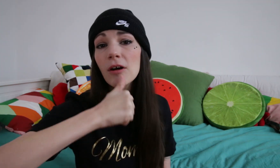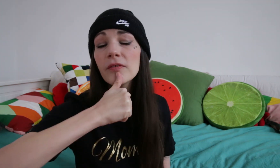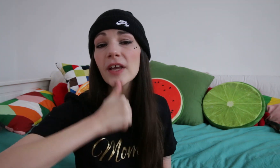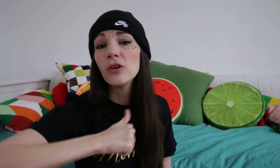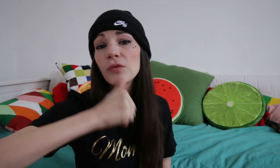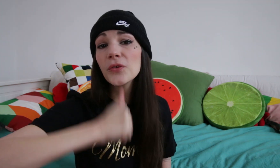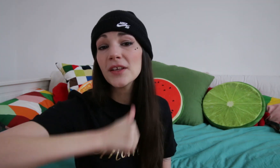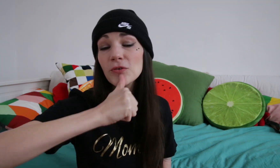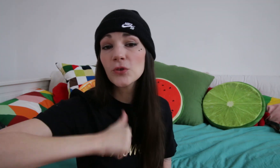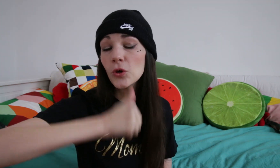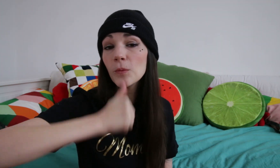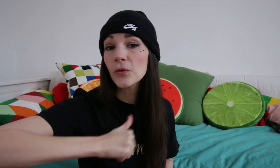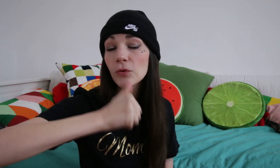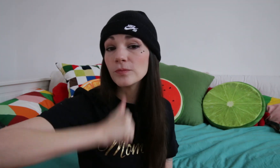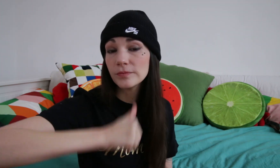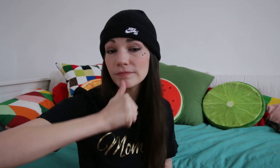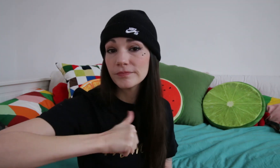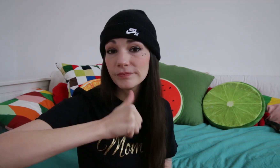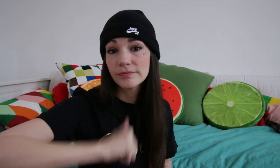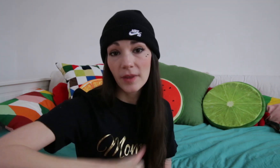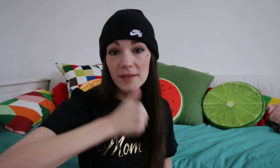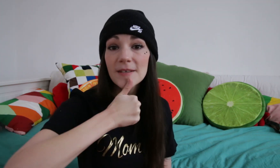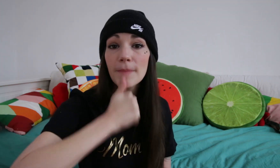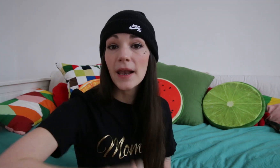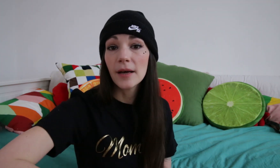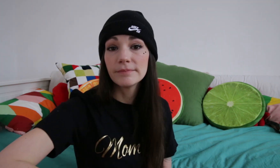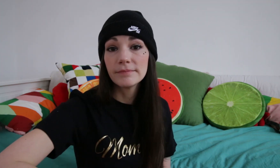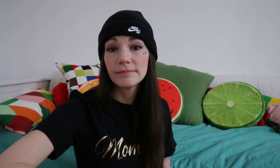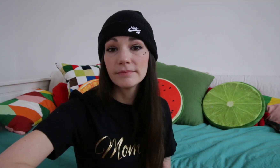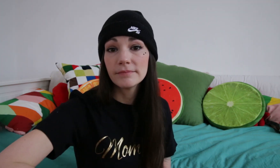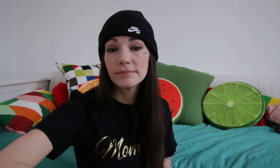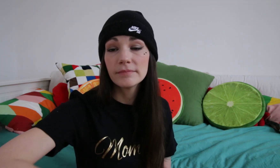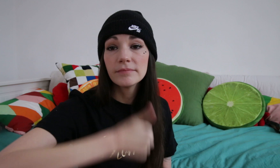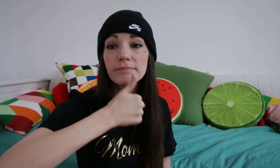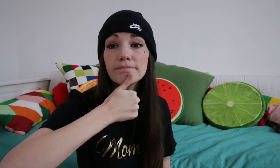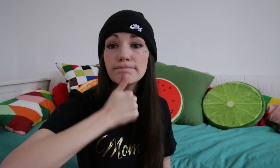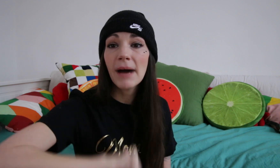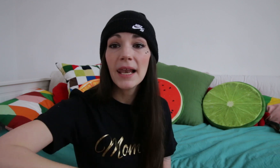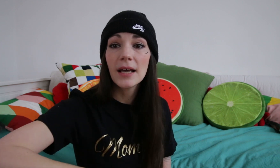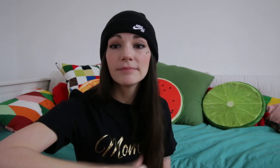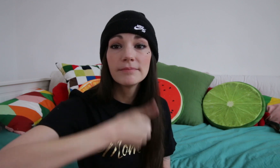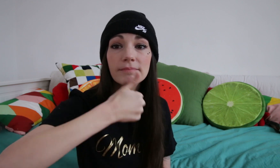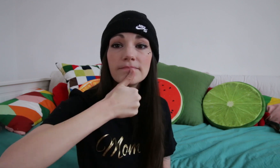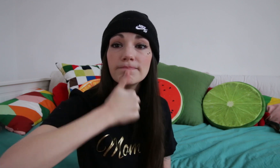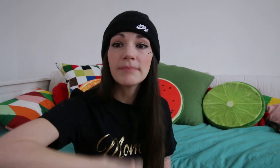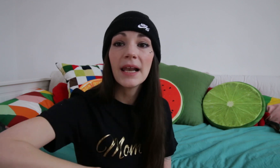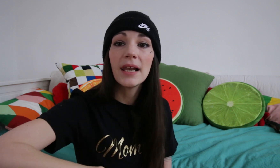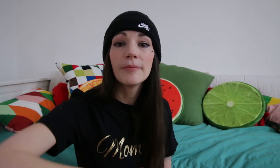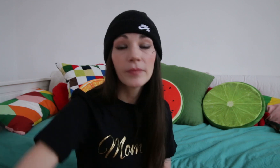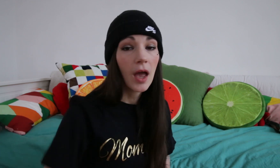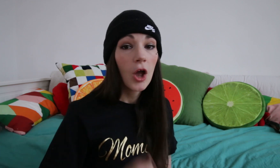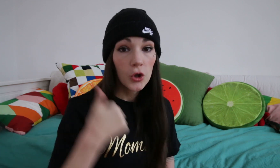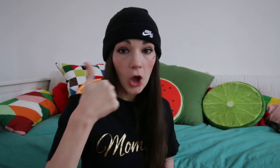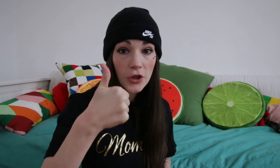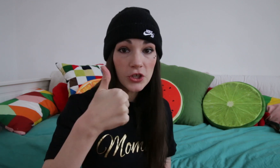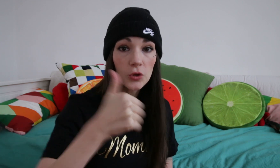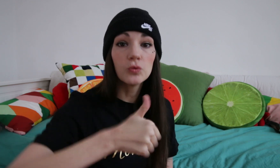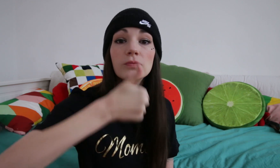on vient le frotter sur le menton. J'ai mal. Mal. Mal. Un seul coup.